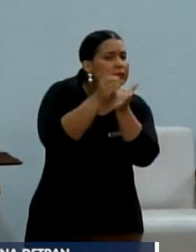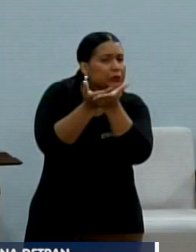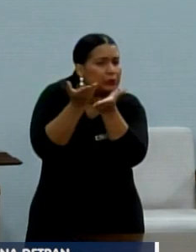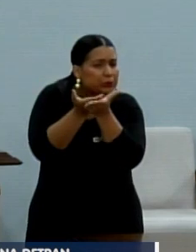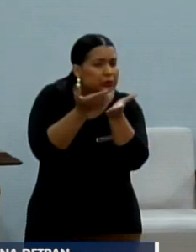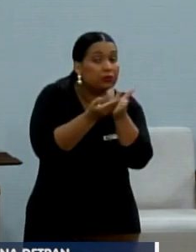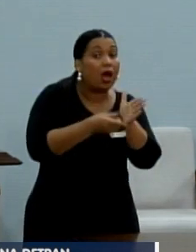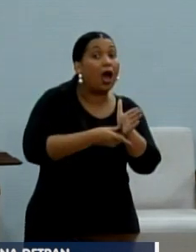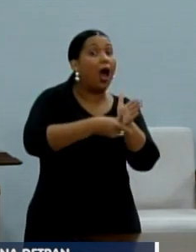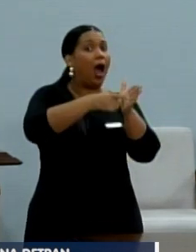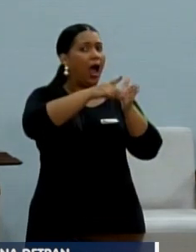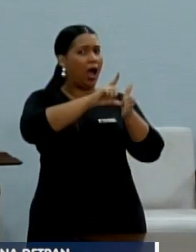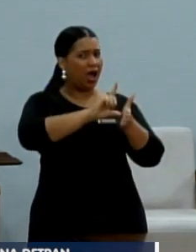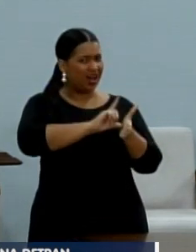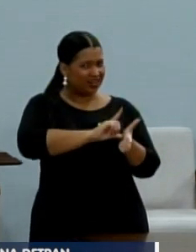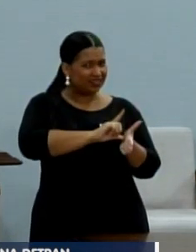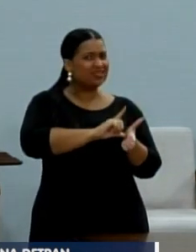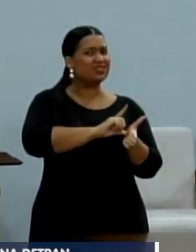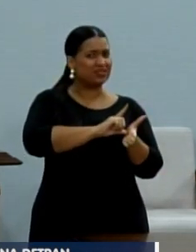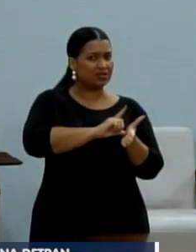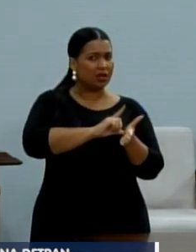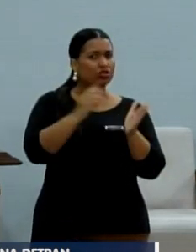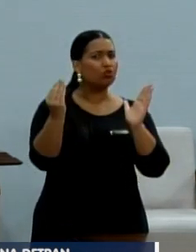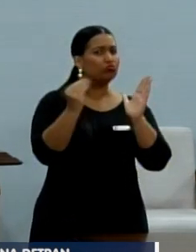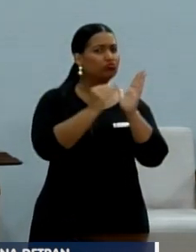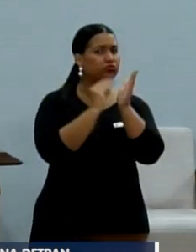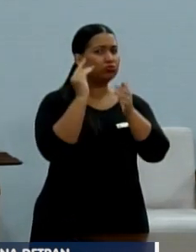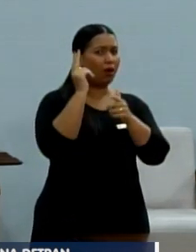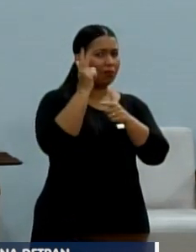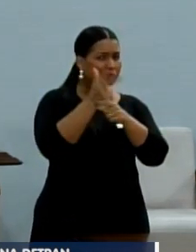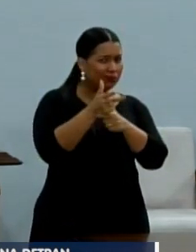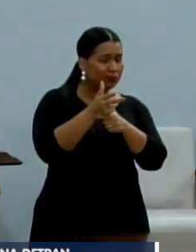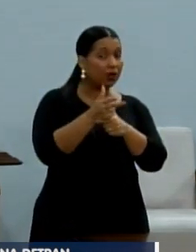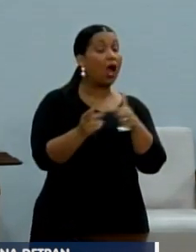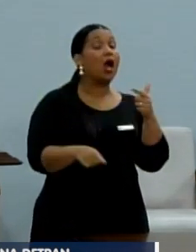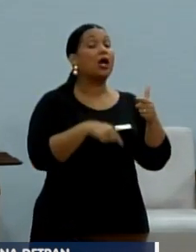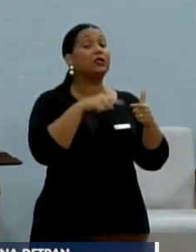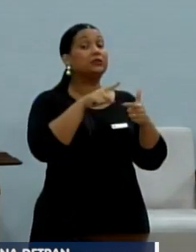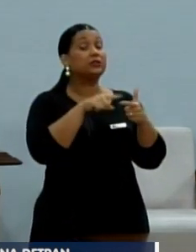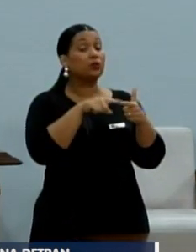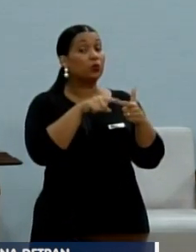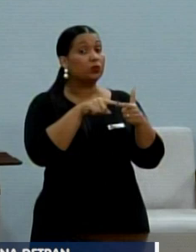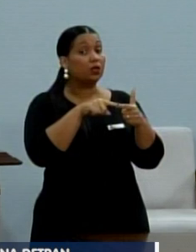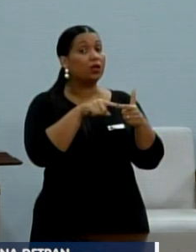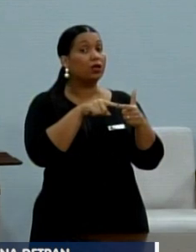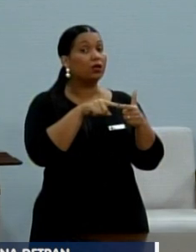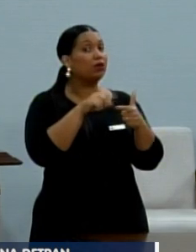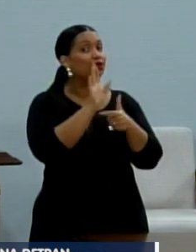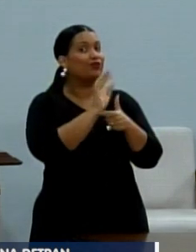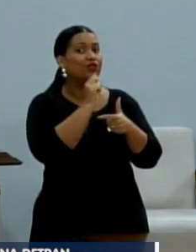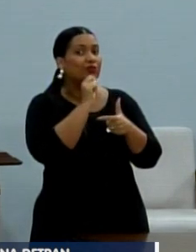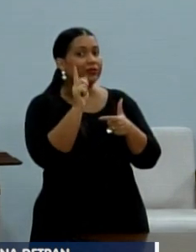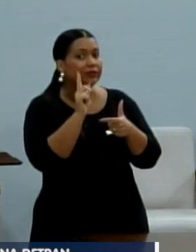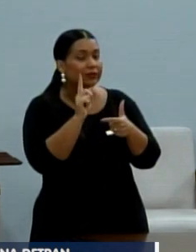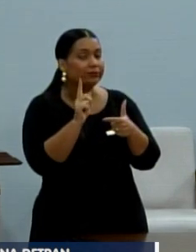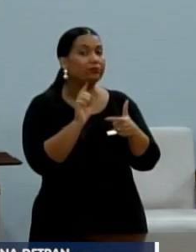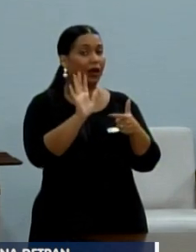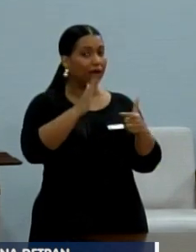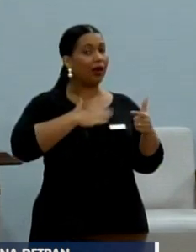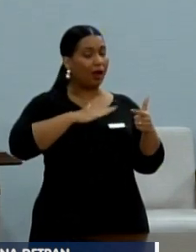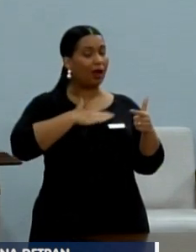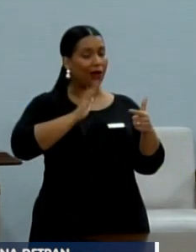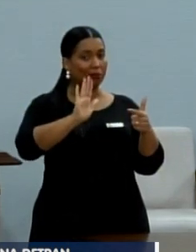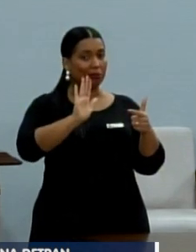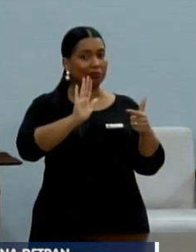feitos antes da instalação? Segunda pergunta. E o vídeo não passou ainda, mas calma que ele está